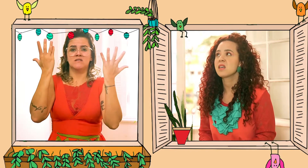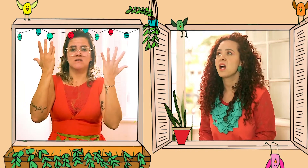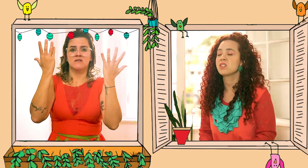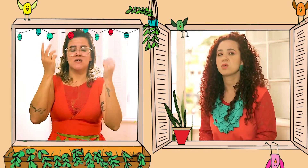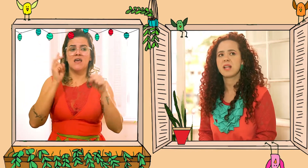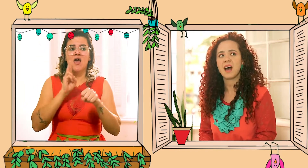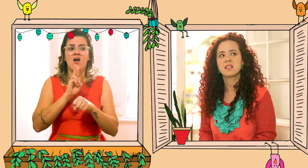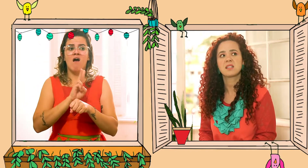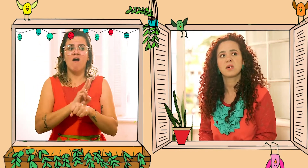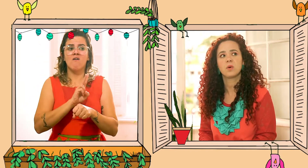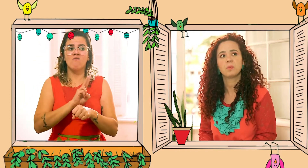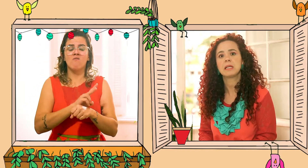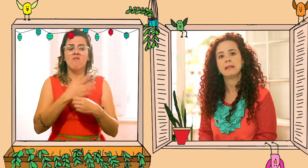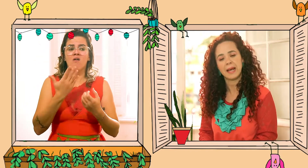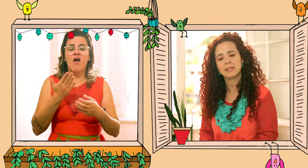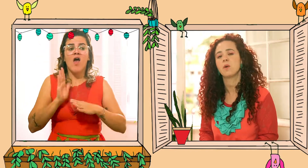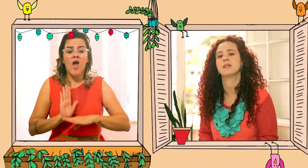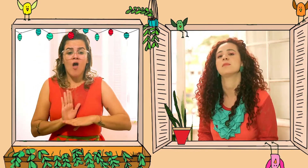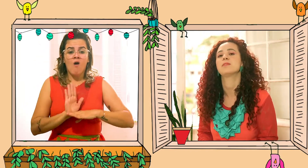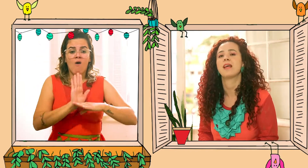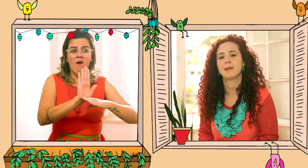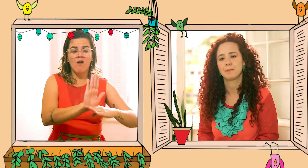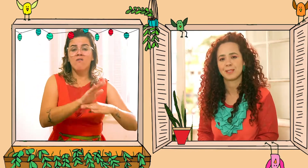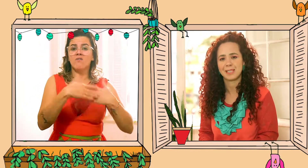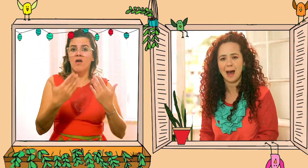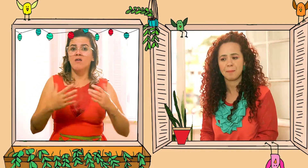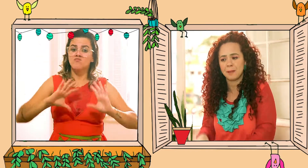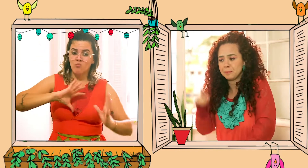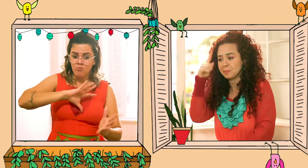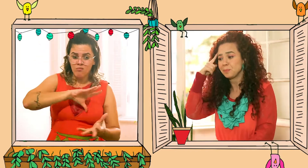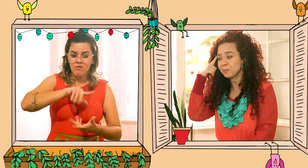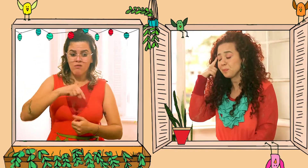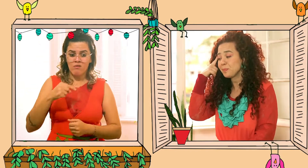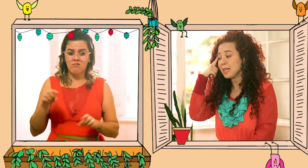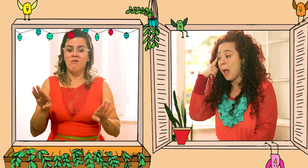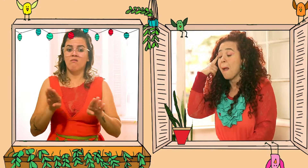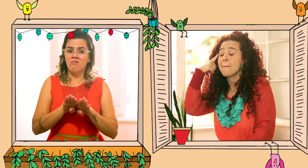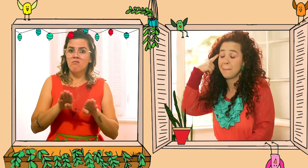que ajudasse o planeta ao mesmo tempo, sabe?